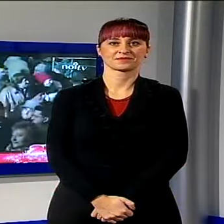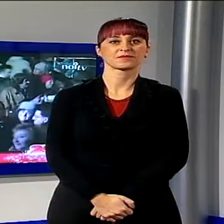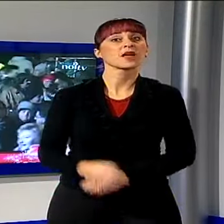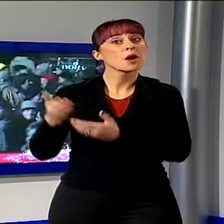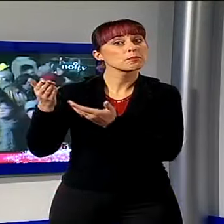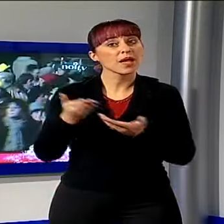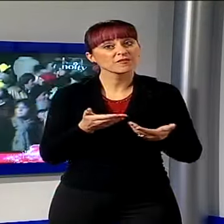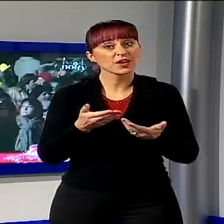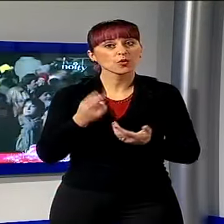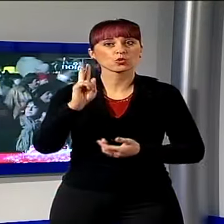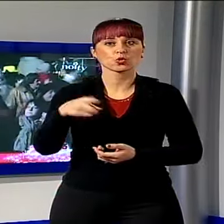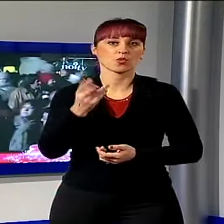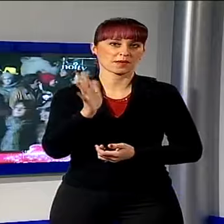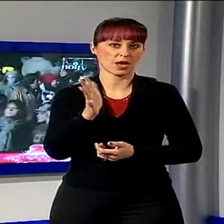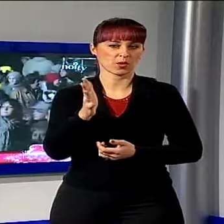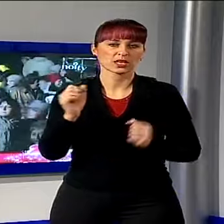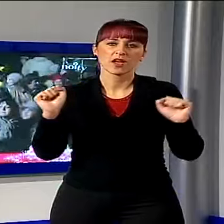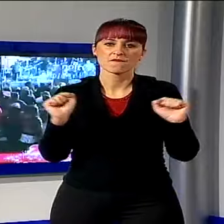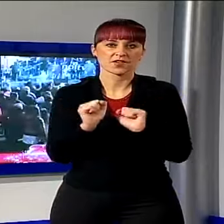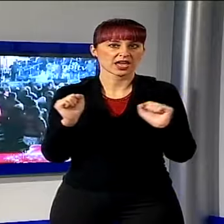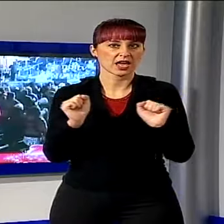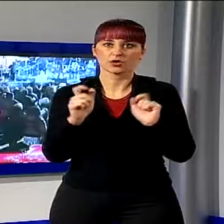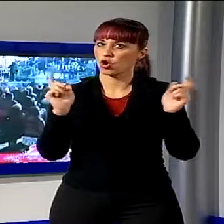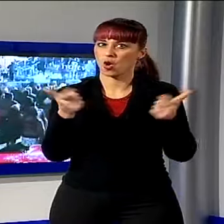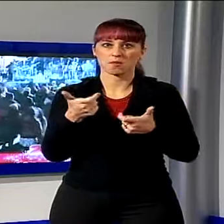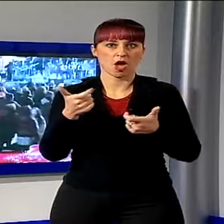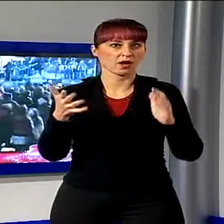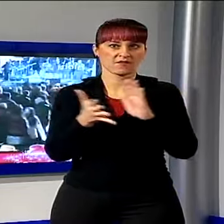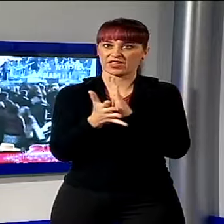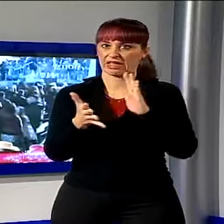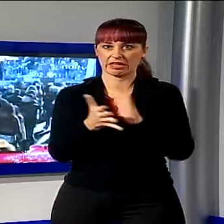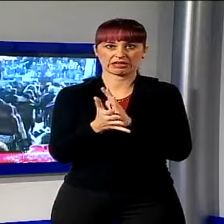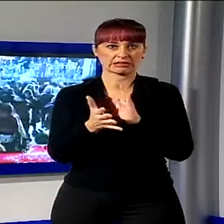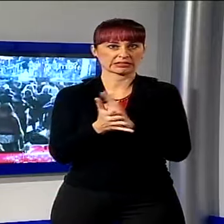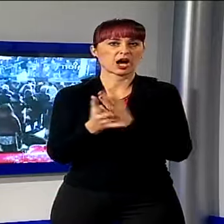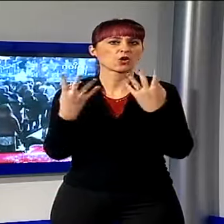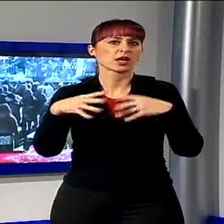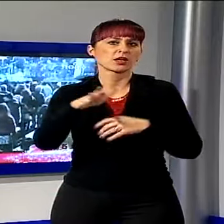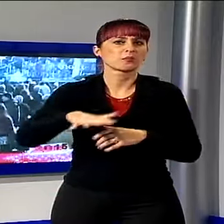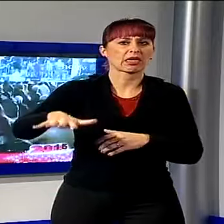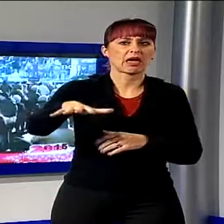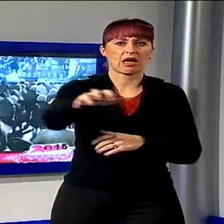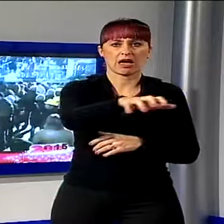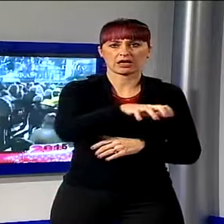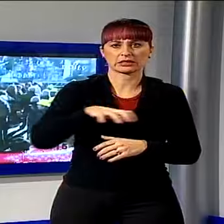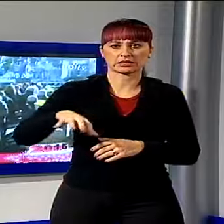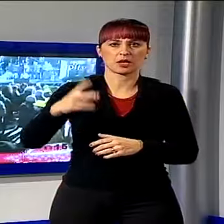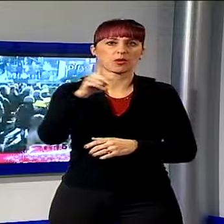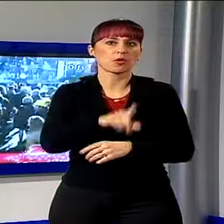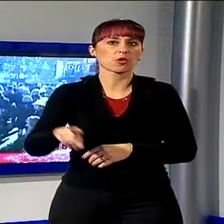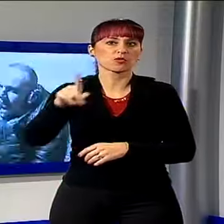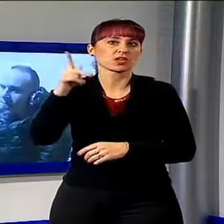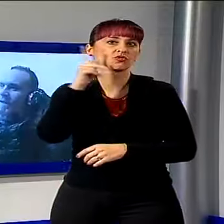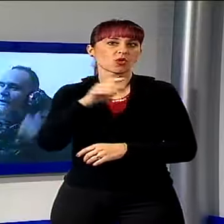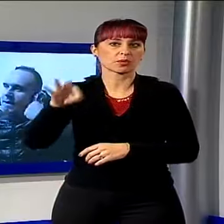Benvenuto 2015, il freddo non ha fermato le feste organizzate in tantissime piazze della provincia di